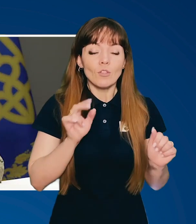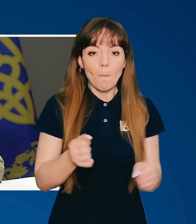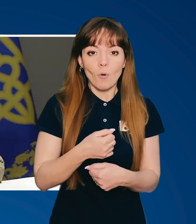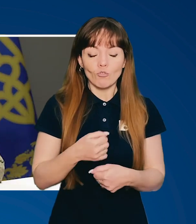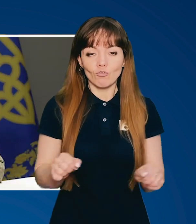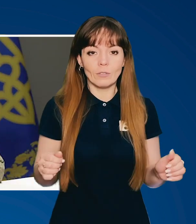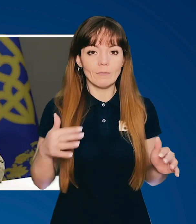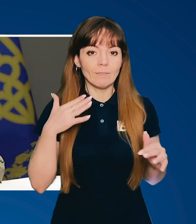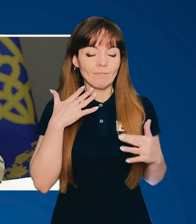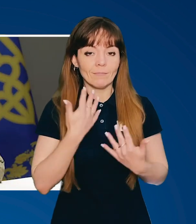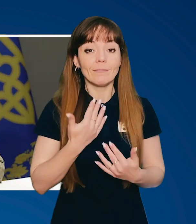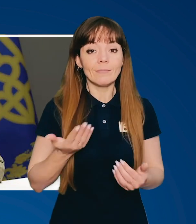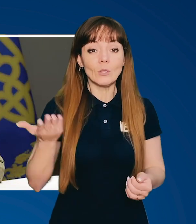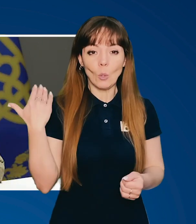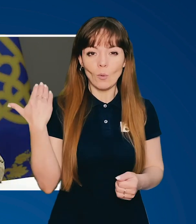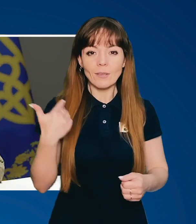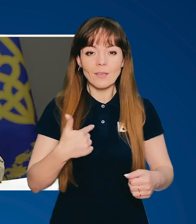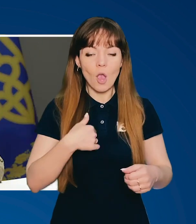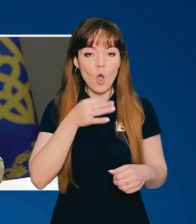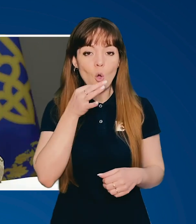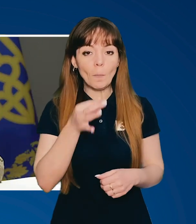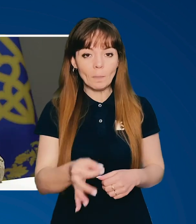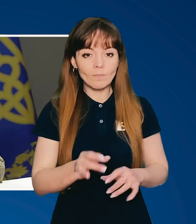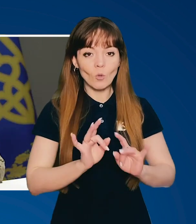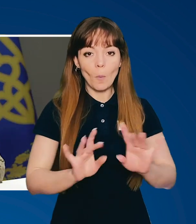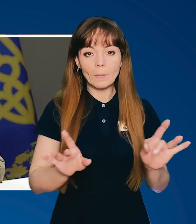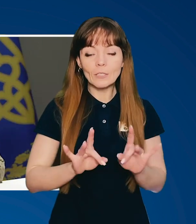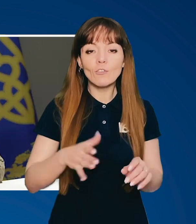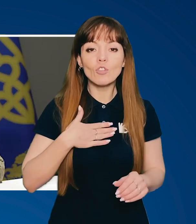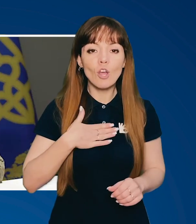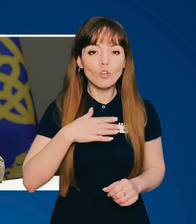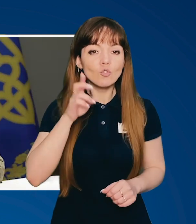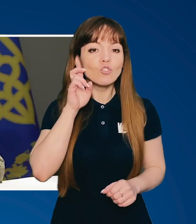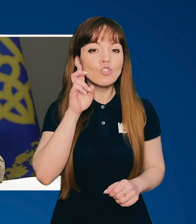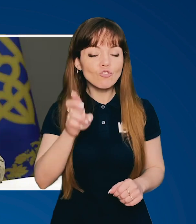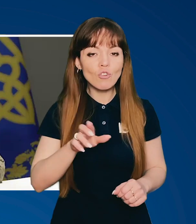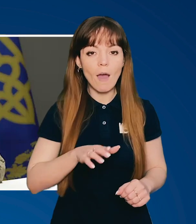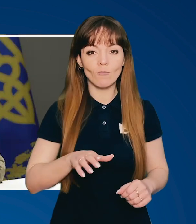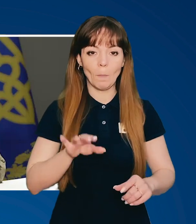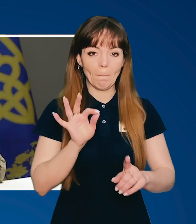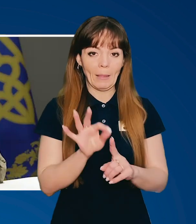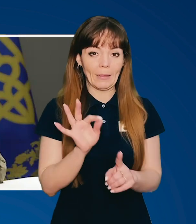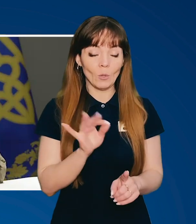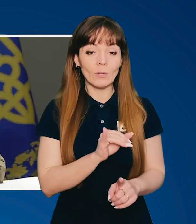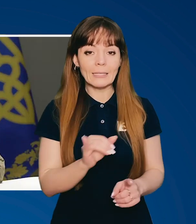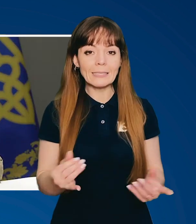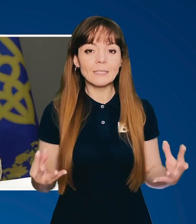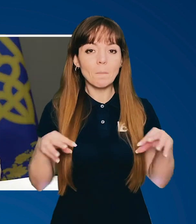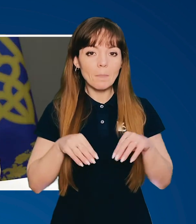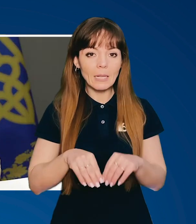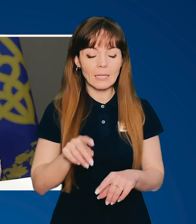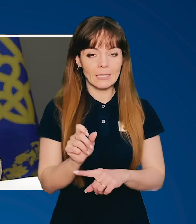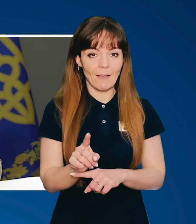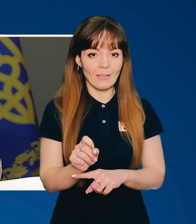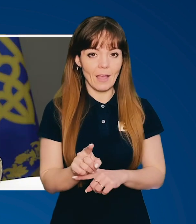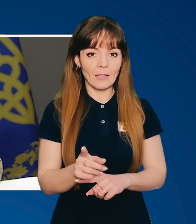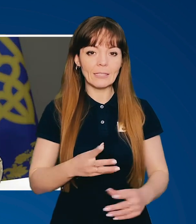Так, тоді я описував нашу державну мету і спільне завдання